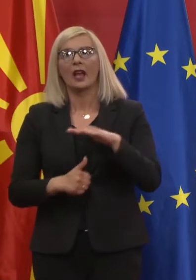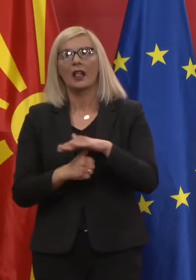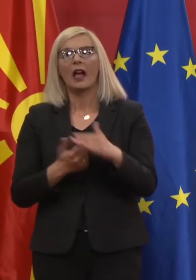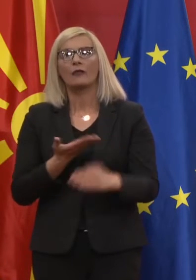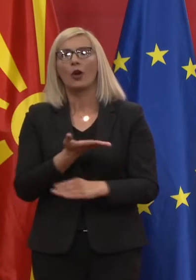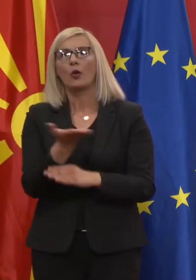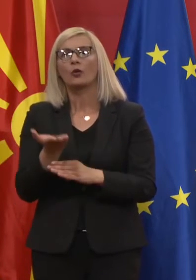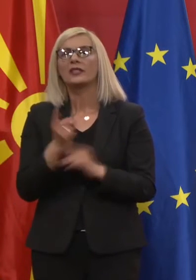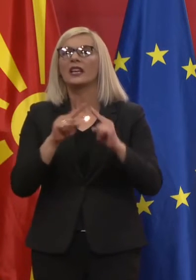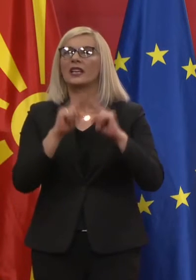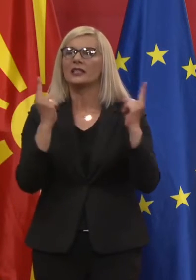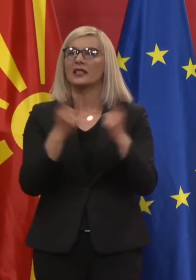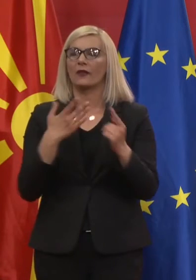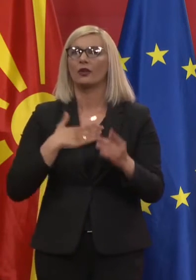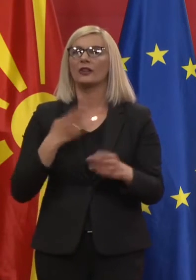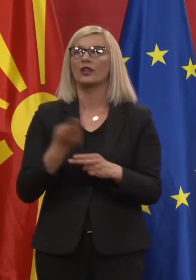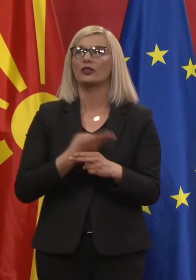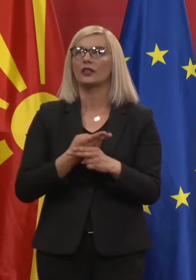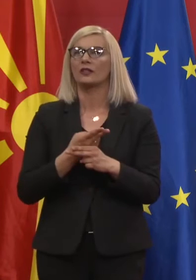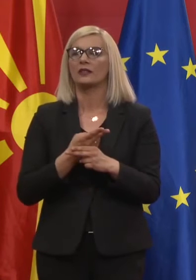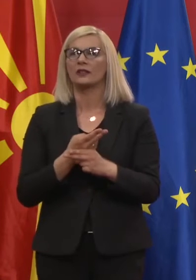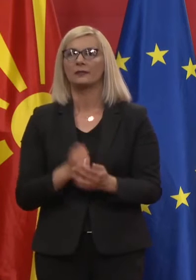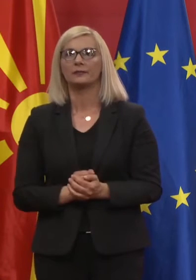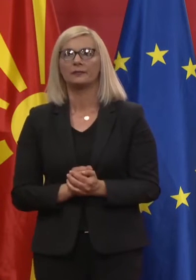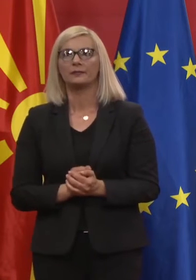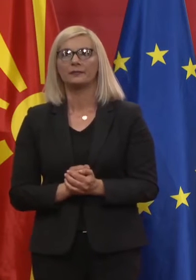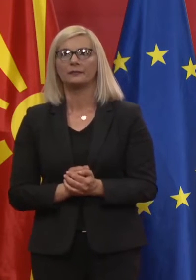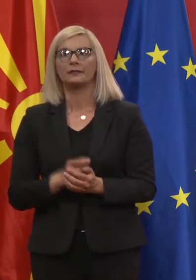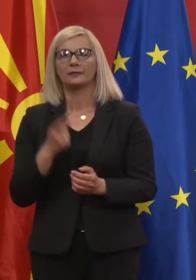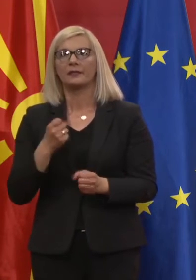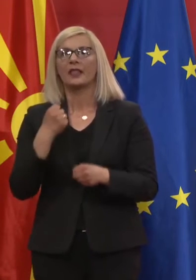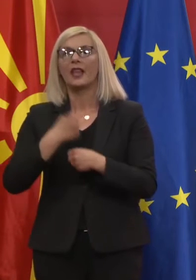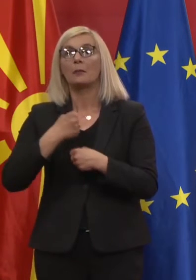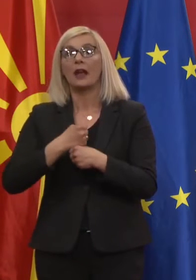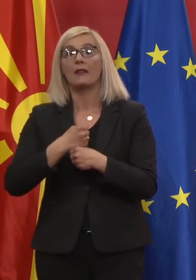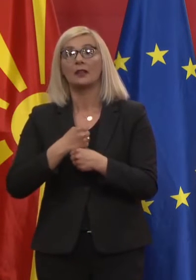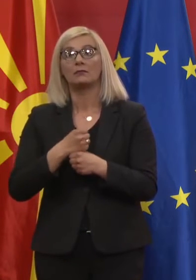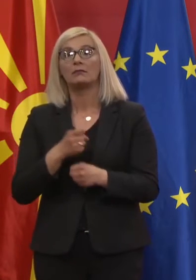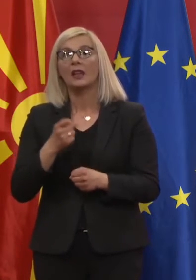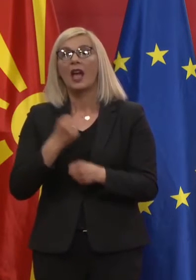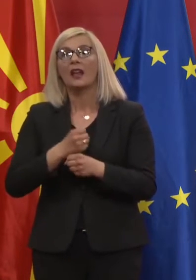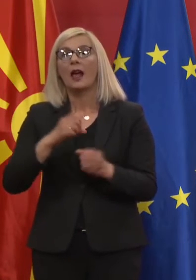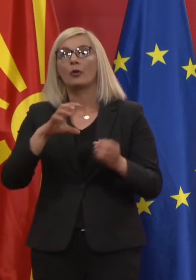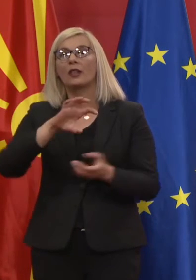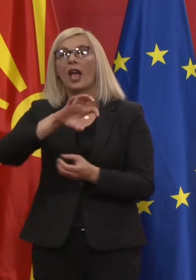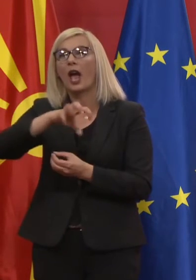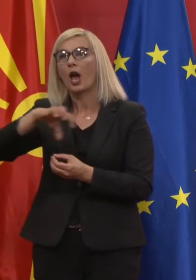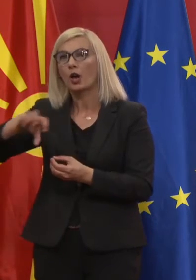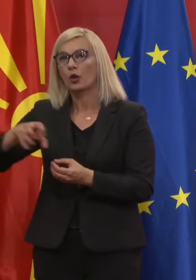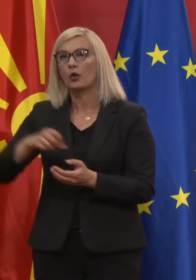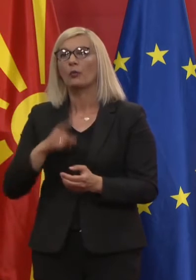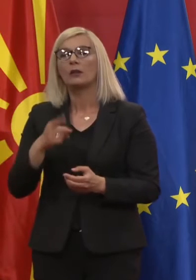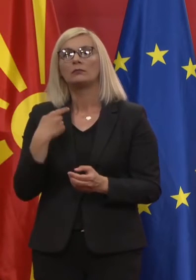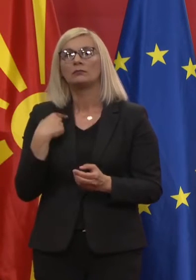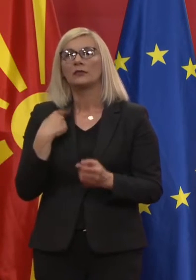сектор во нашата држава, секако дека е формирана работна група, исто времено се